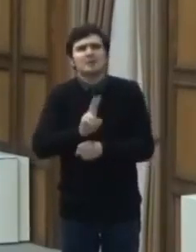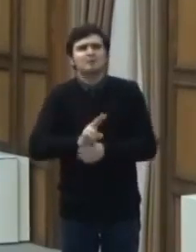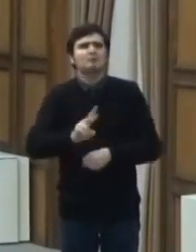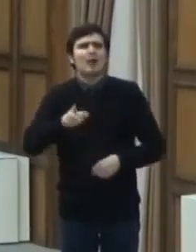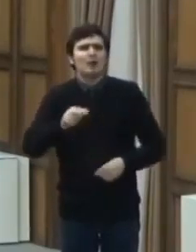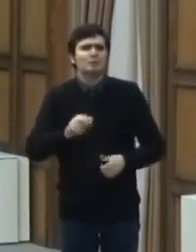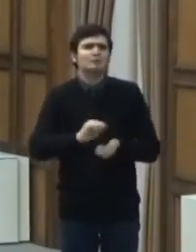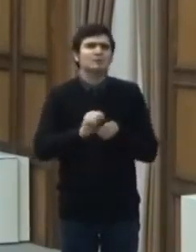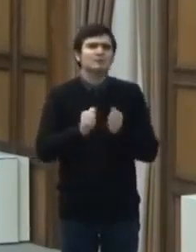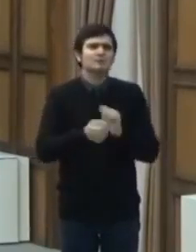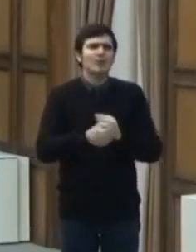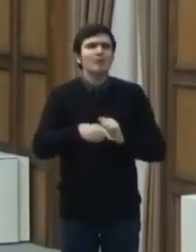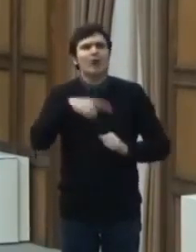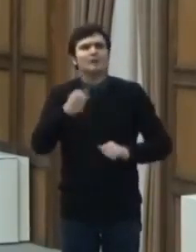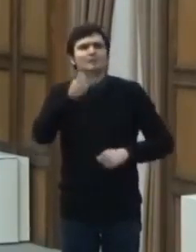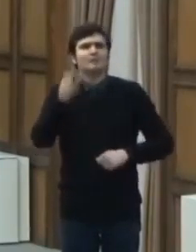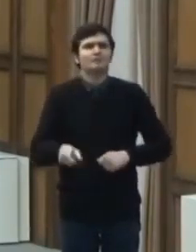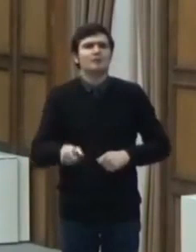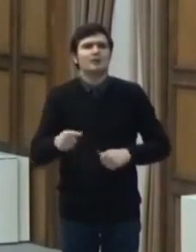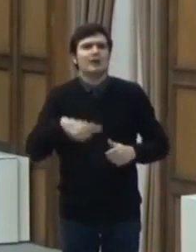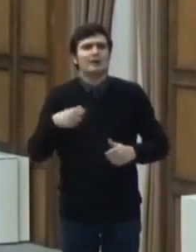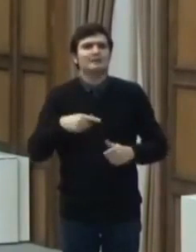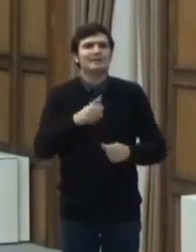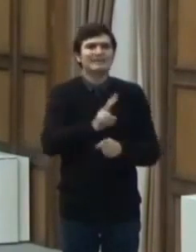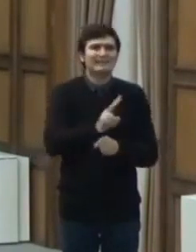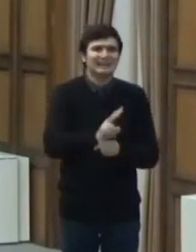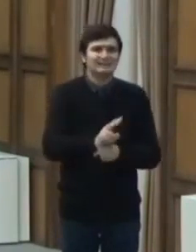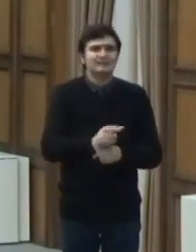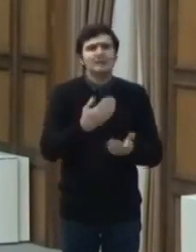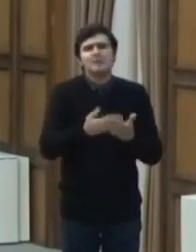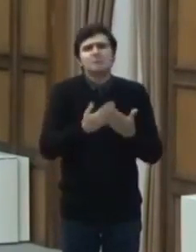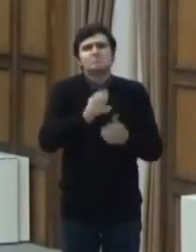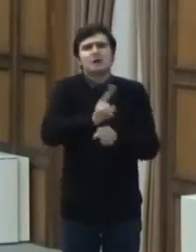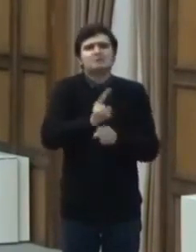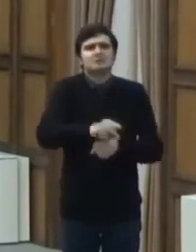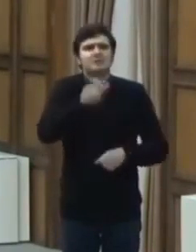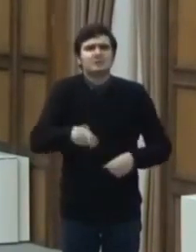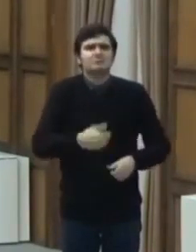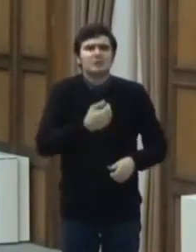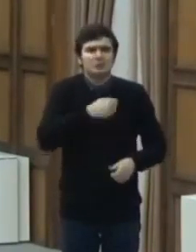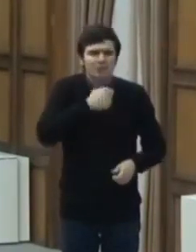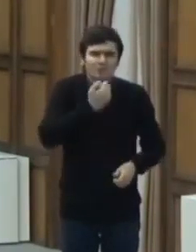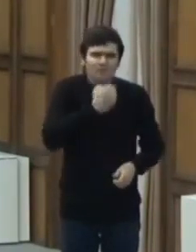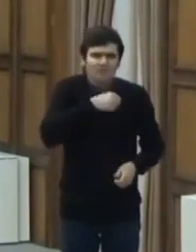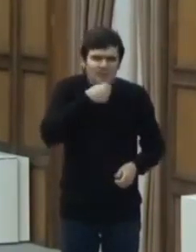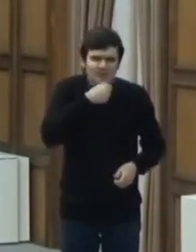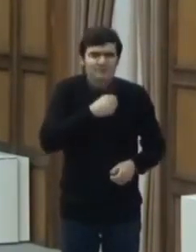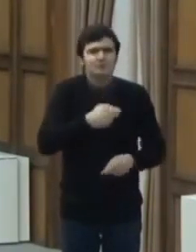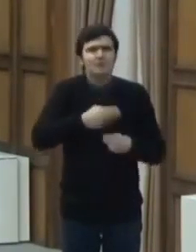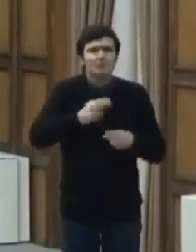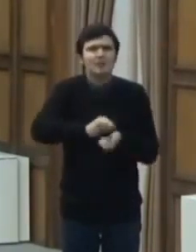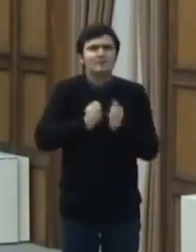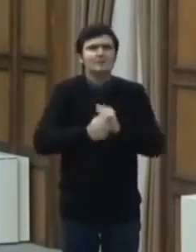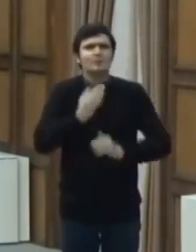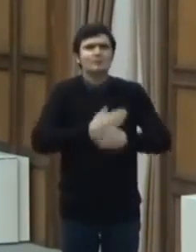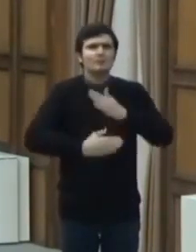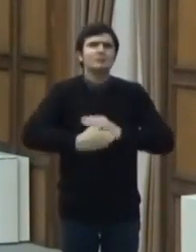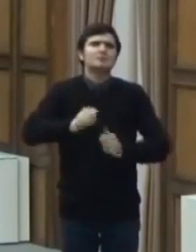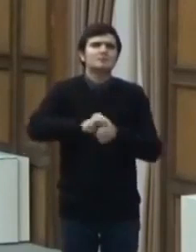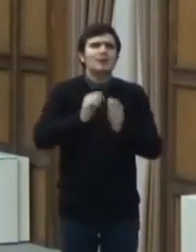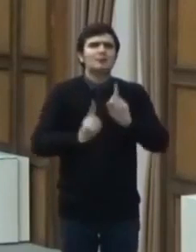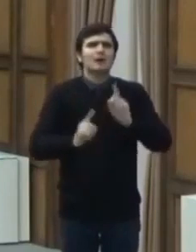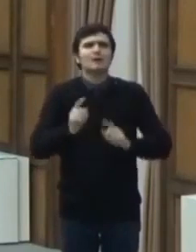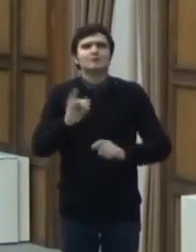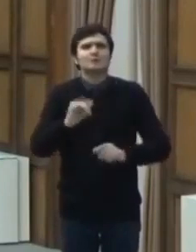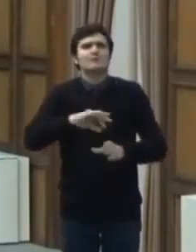sau persoana aflată în întreținere, asistența persoanelor vârstice, bolnavi sau cu dizabilități, decesul unui membru de